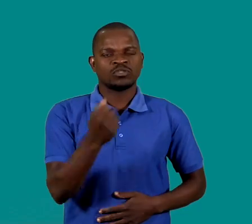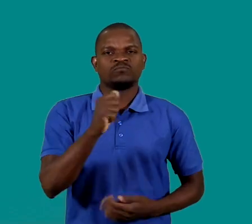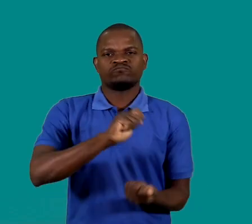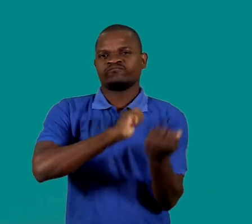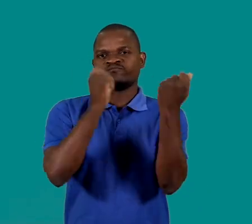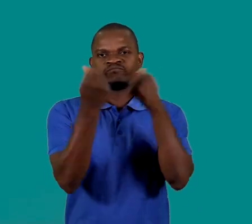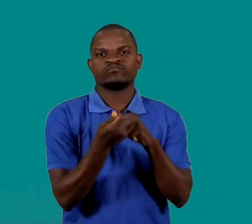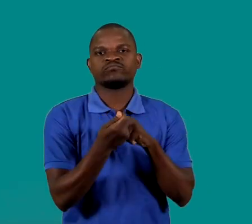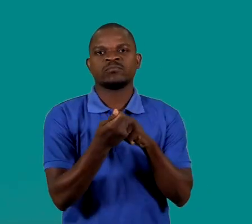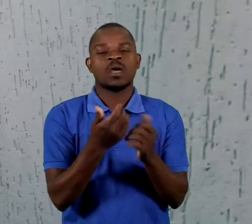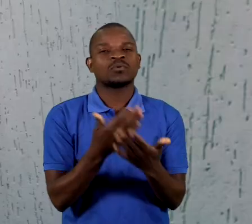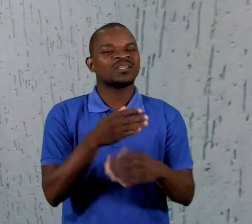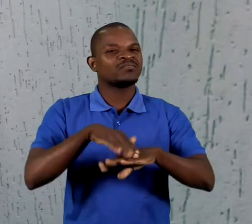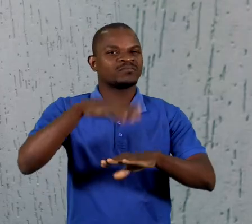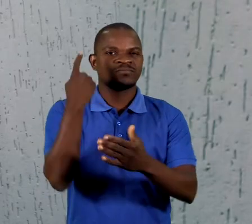agentes de mudança. Isto é sério.